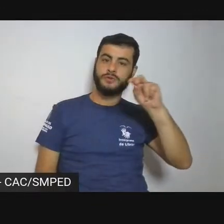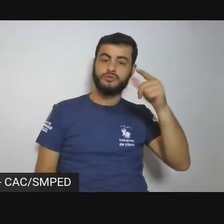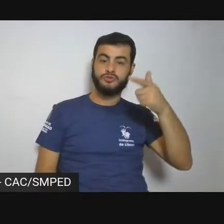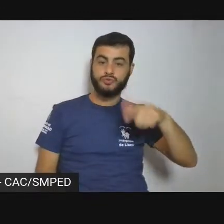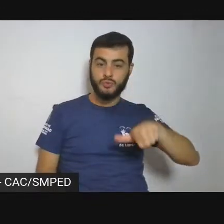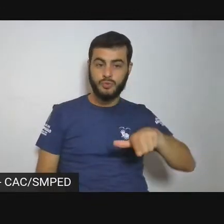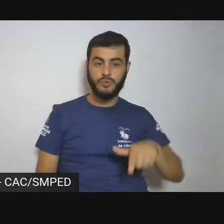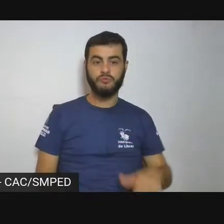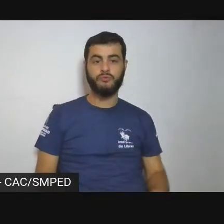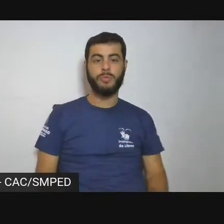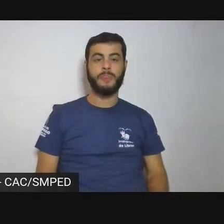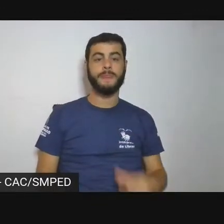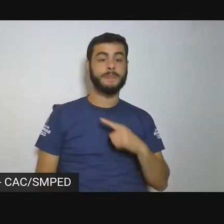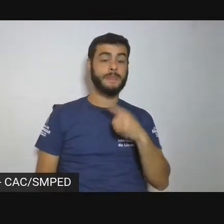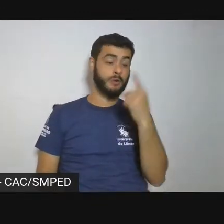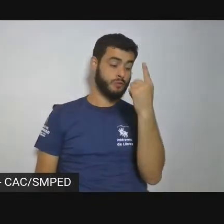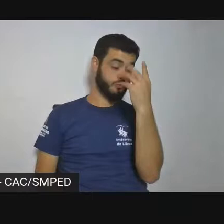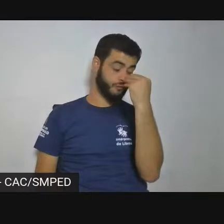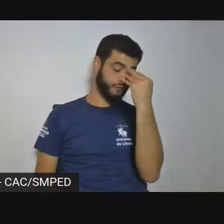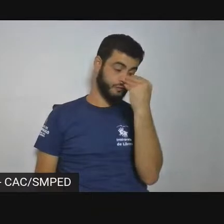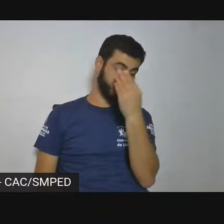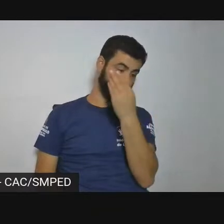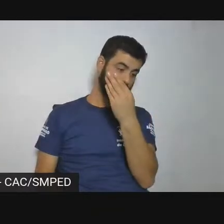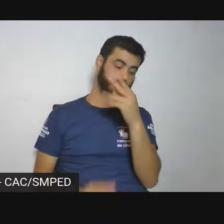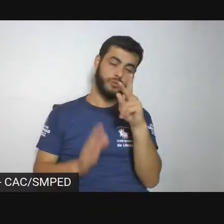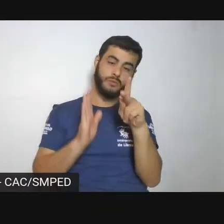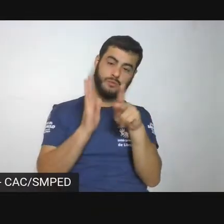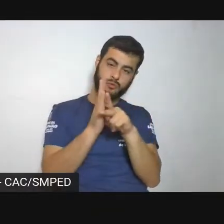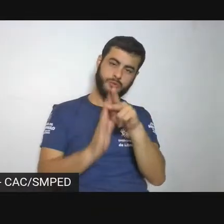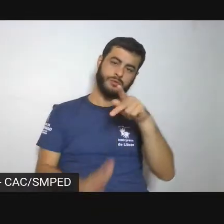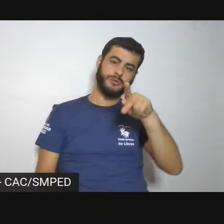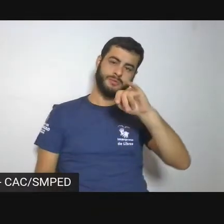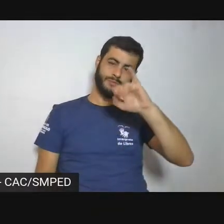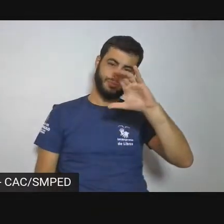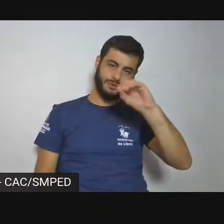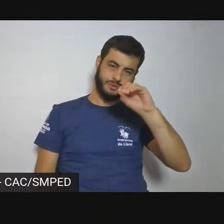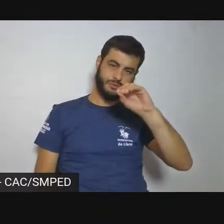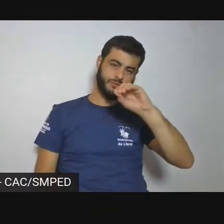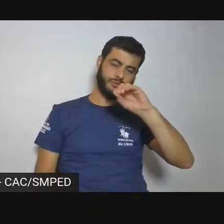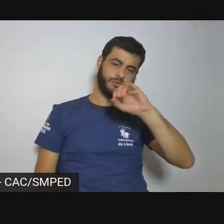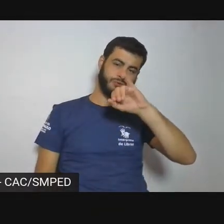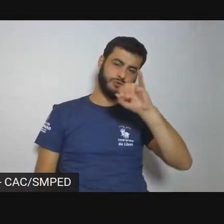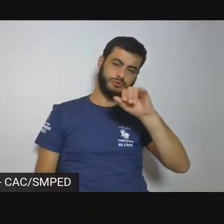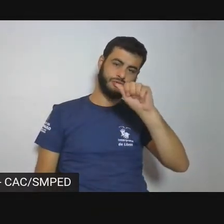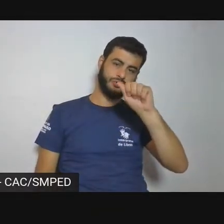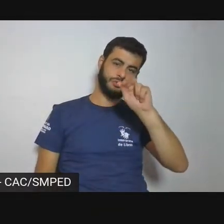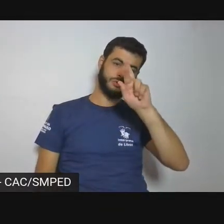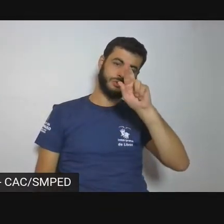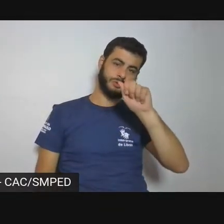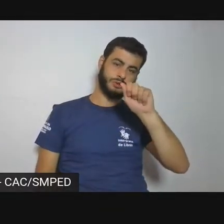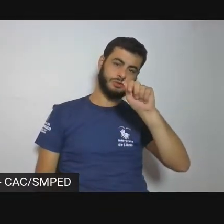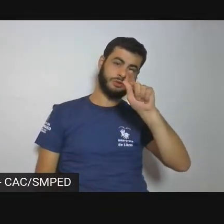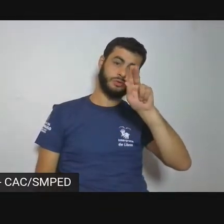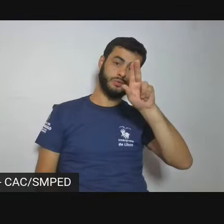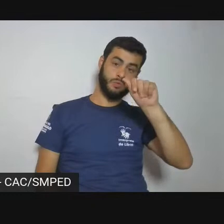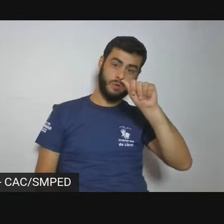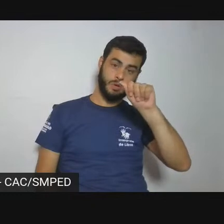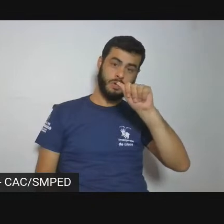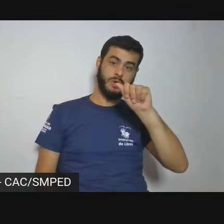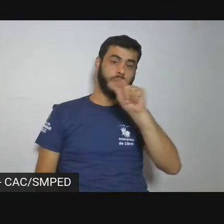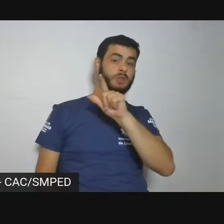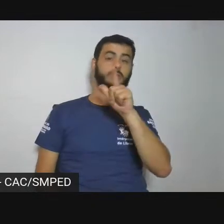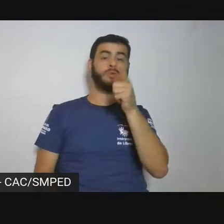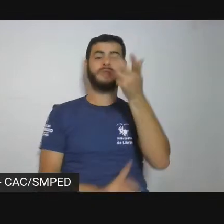pico de Jaraguá que precisamente não tem antenas, por exemplo, e tem umas